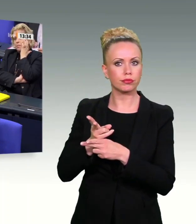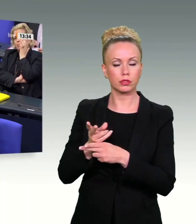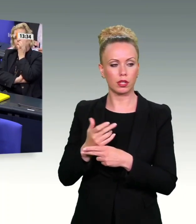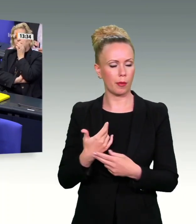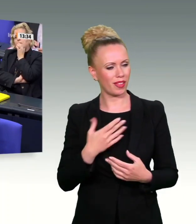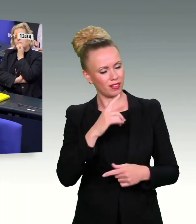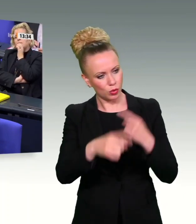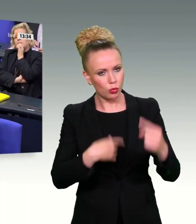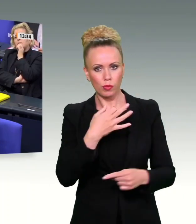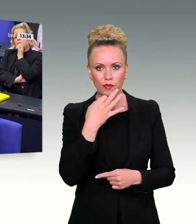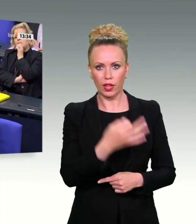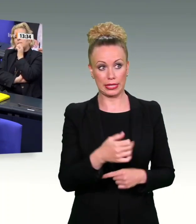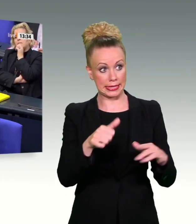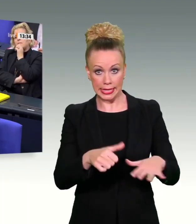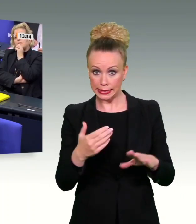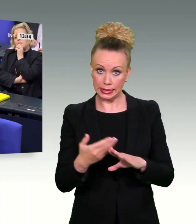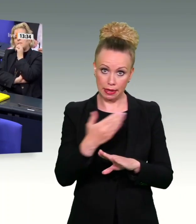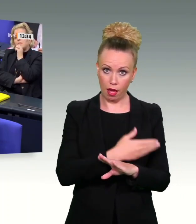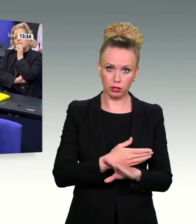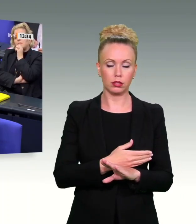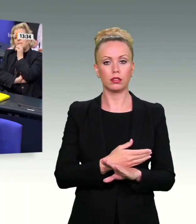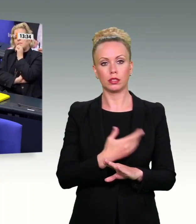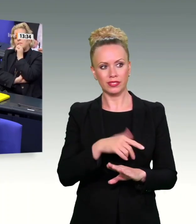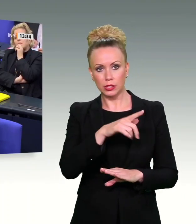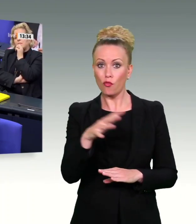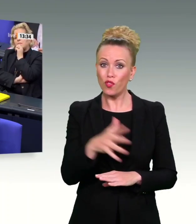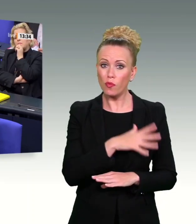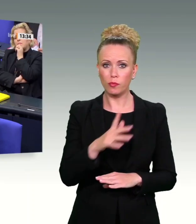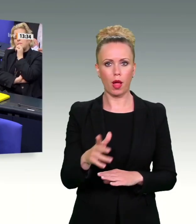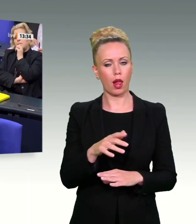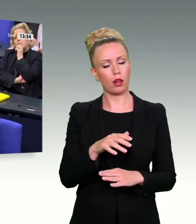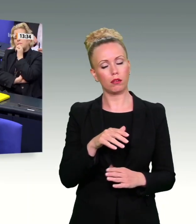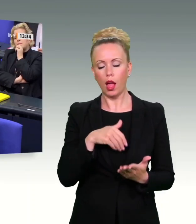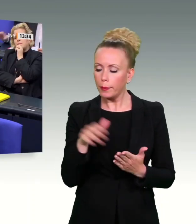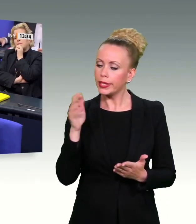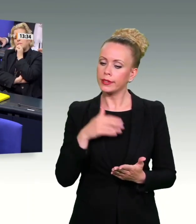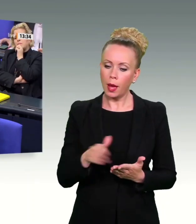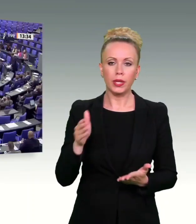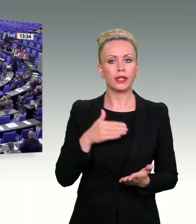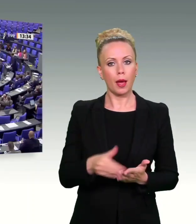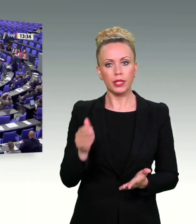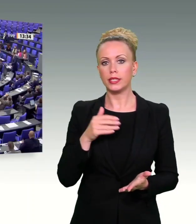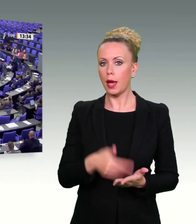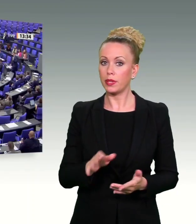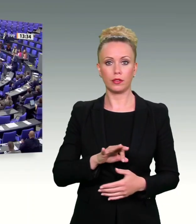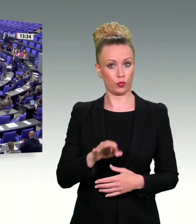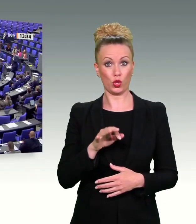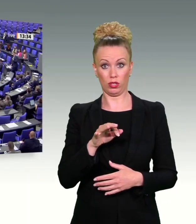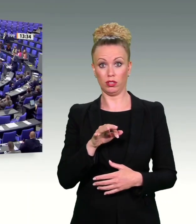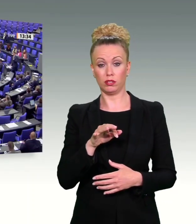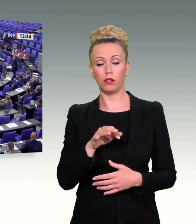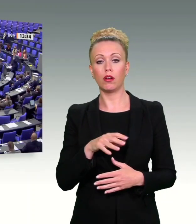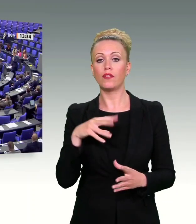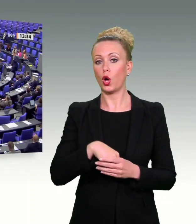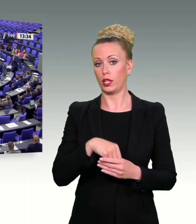16 Jahren, nachdem Sie fünfmal krachend auf die Nase gefallen sind, mit Ihren Vorschlägen zur Vorratsdatenspeicherung. Und Ihr Antrag